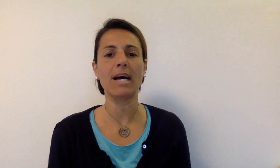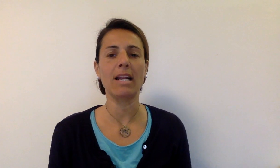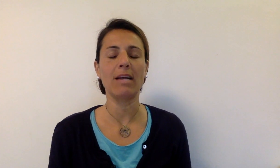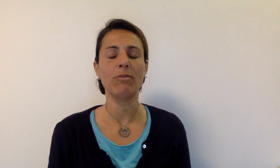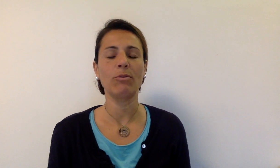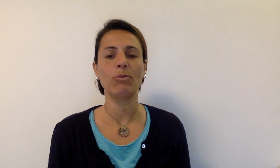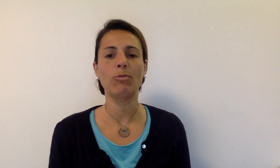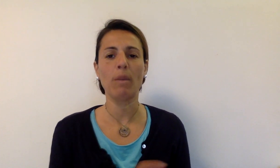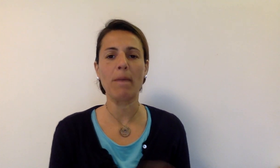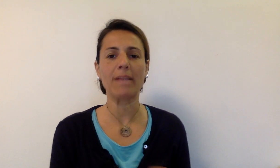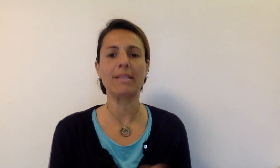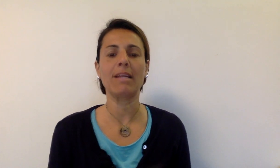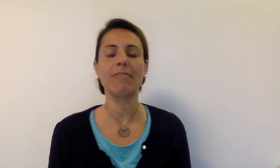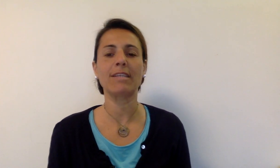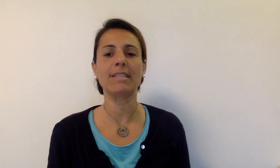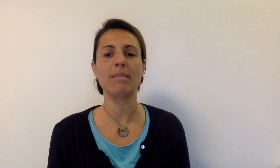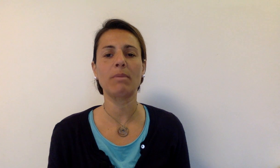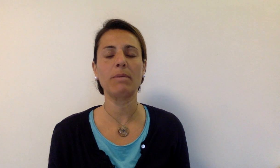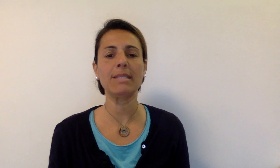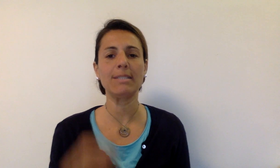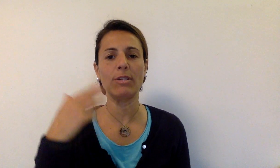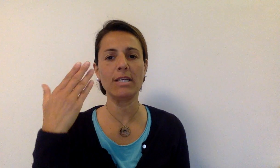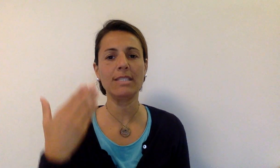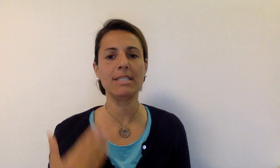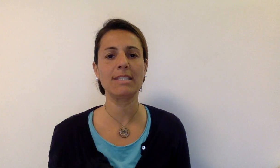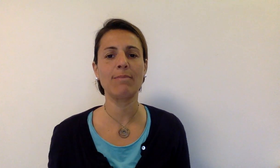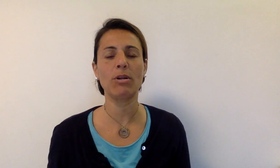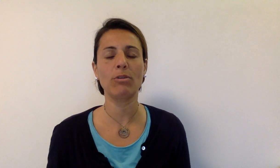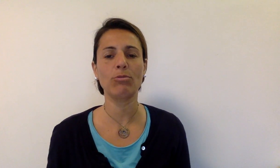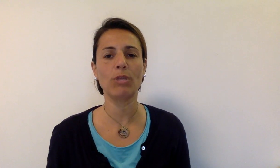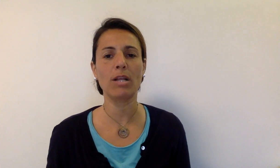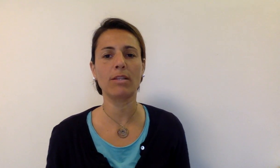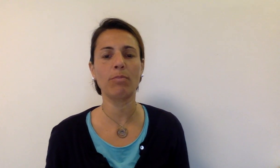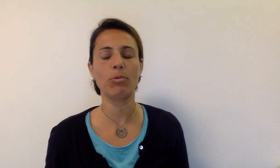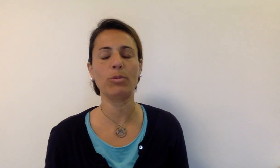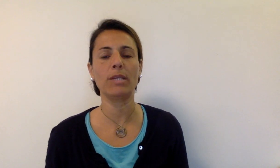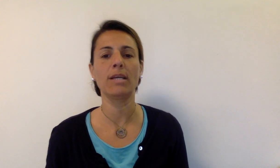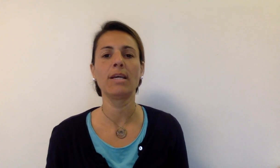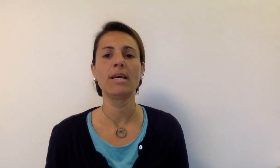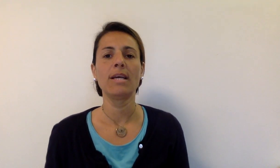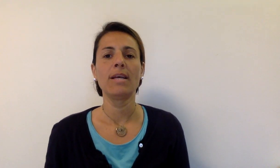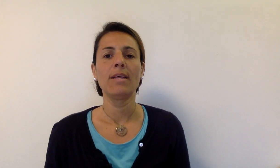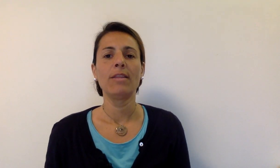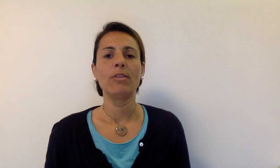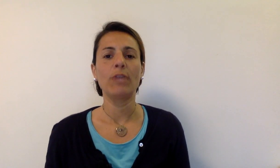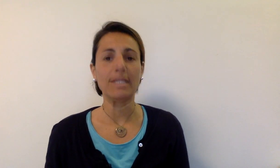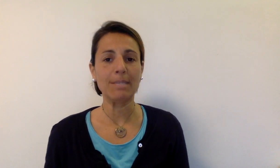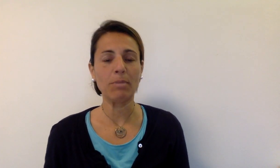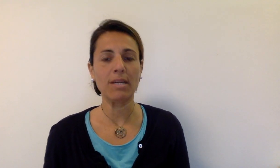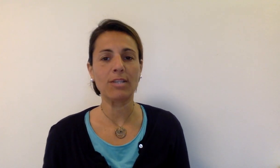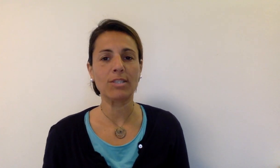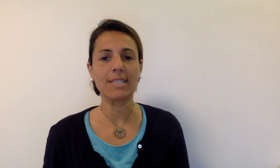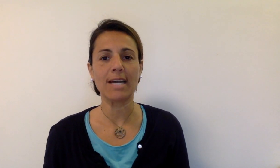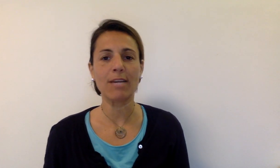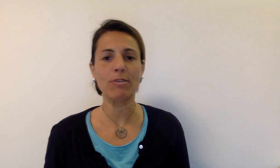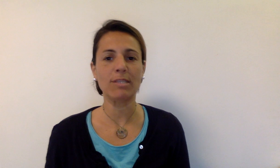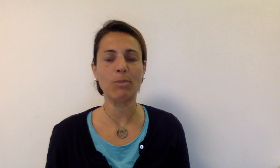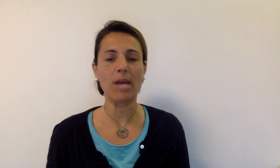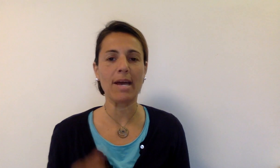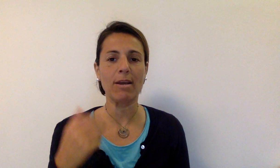una parte della frase della preparazione si stimolano tutti gli altri punti Non è sempre necessario stimolare